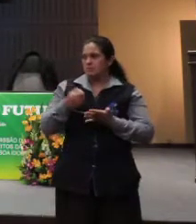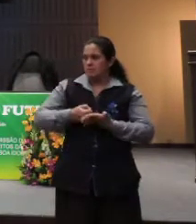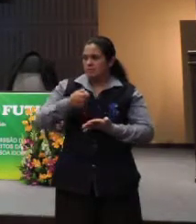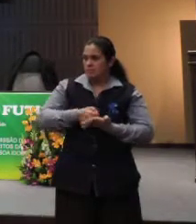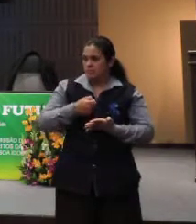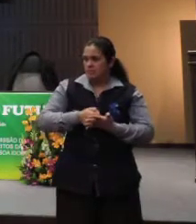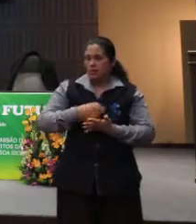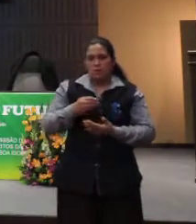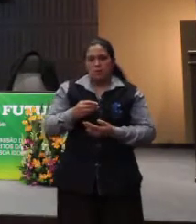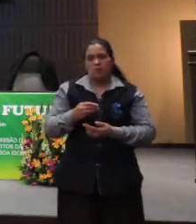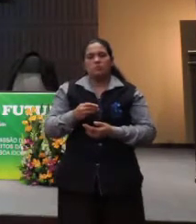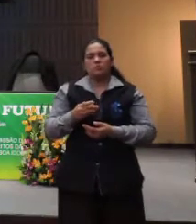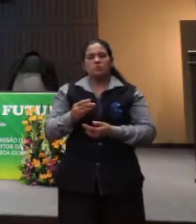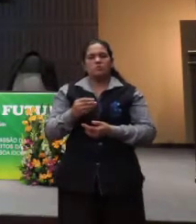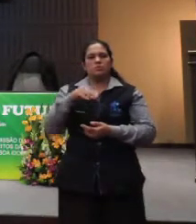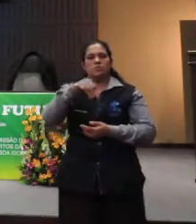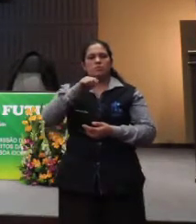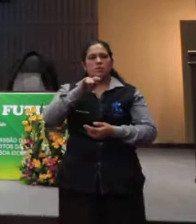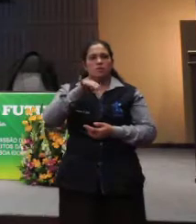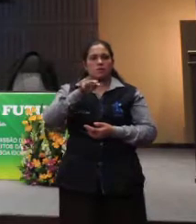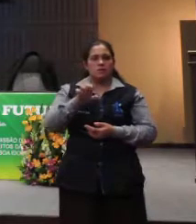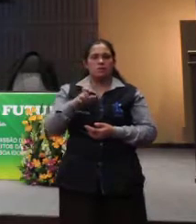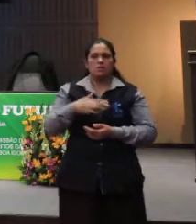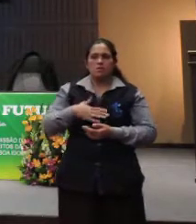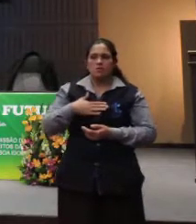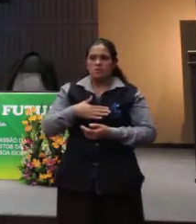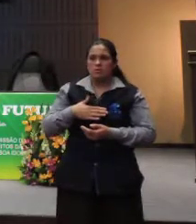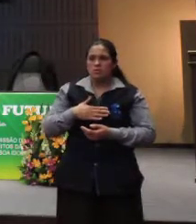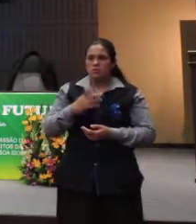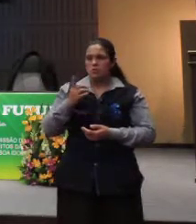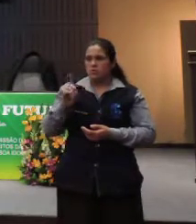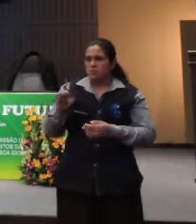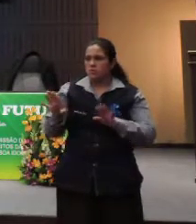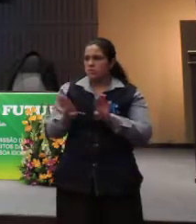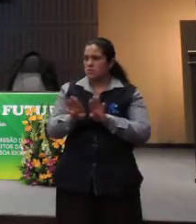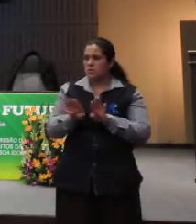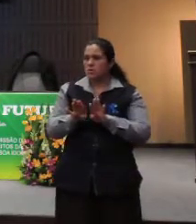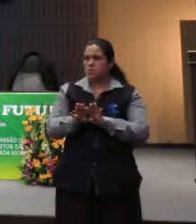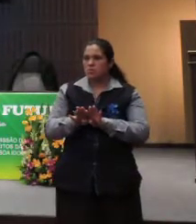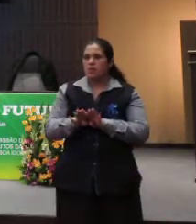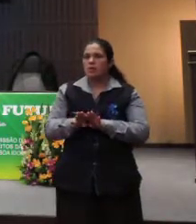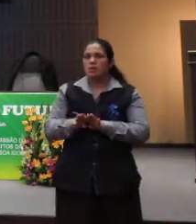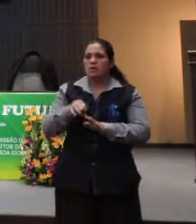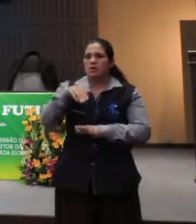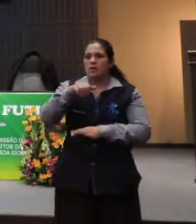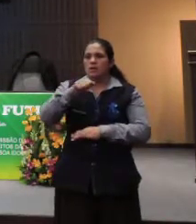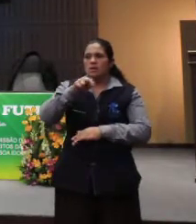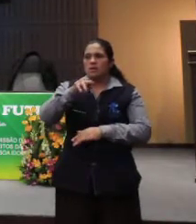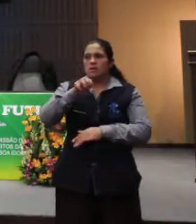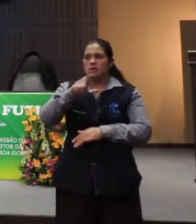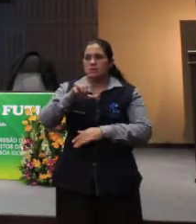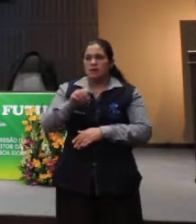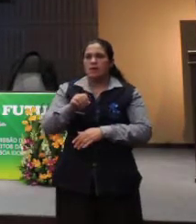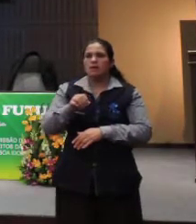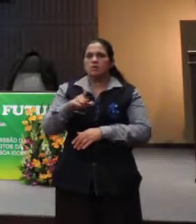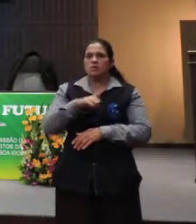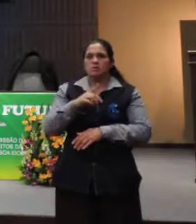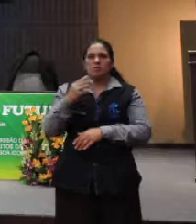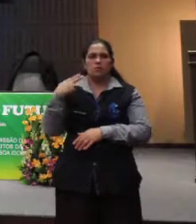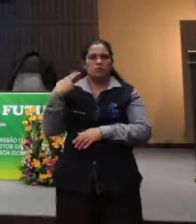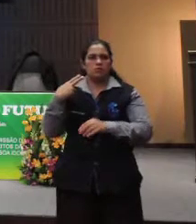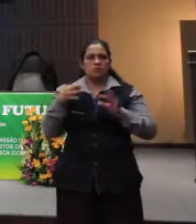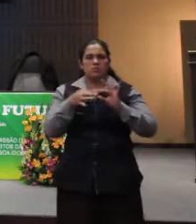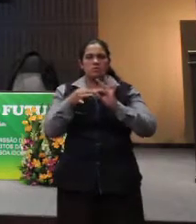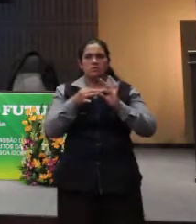muito militante. Vocês vão gostar que eu ouvi. Até se o doutor Marcelo Borges também estiver aqui, advogado da União também estiver aqui,